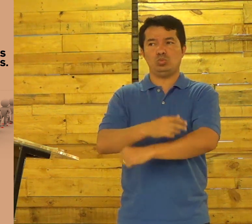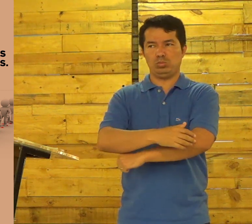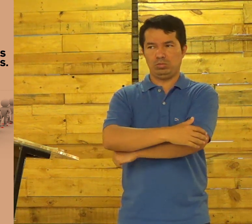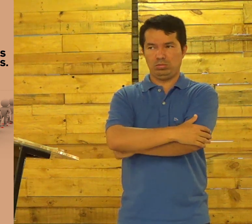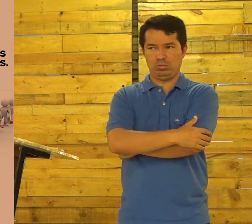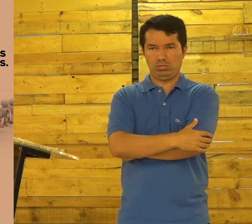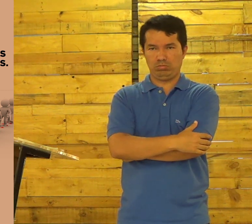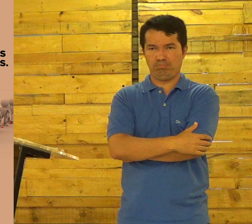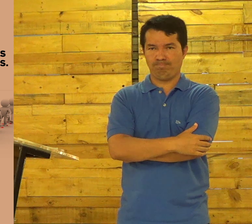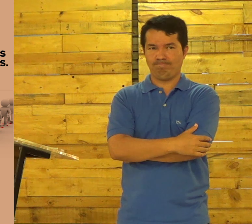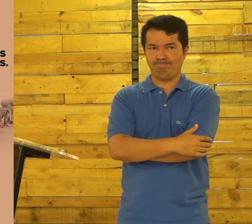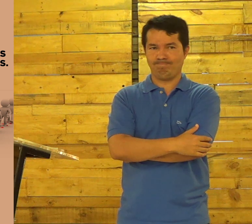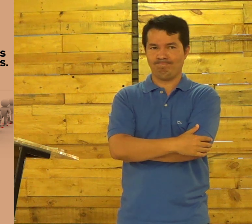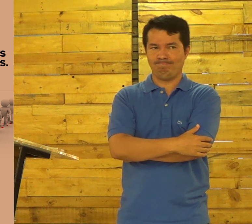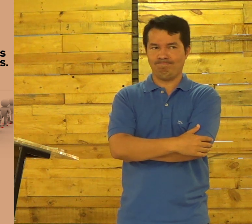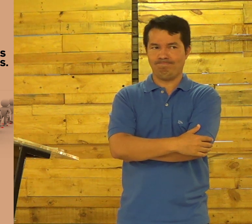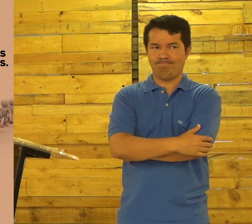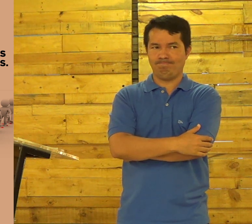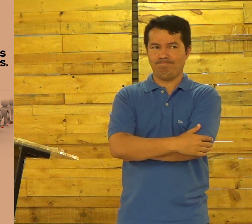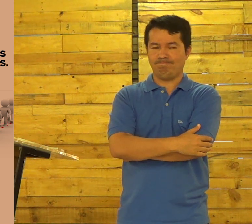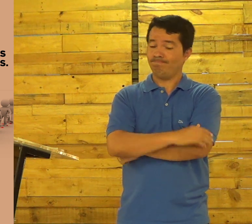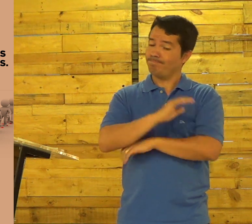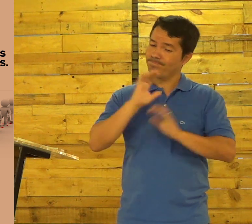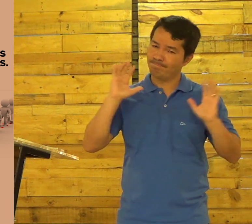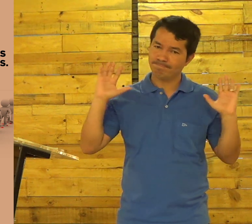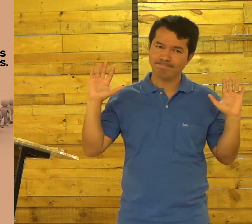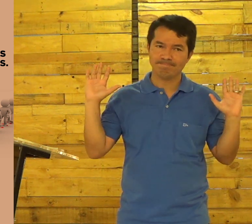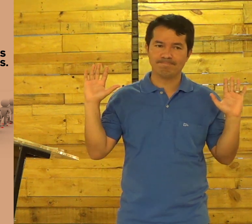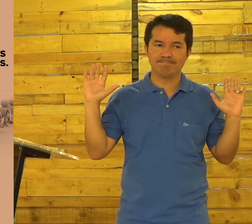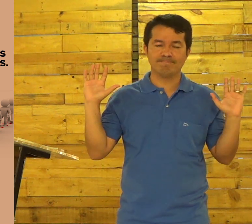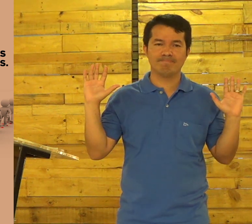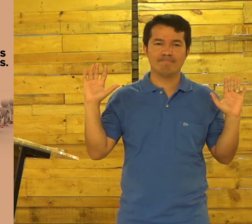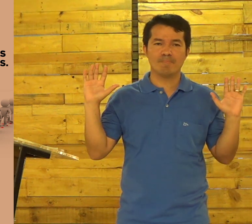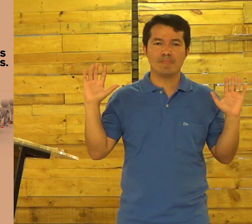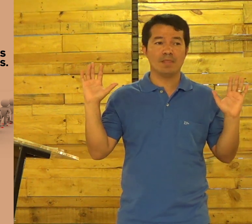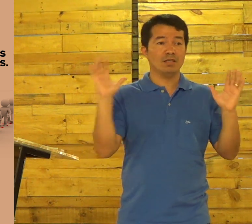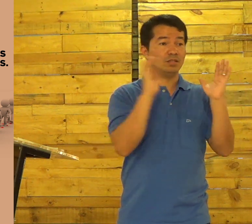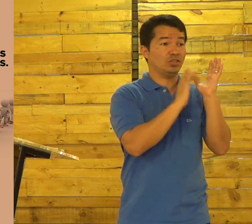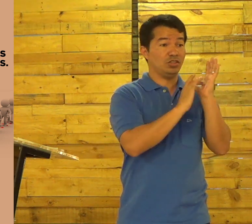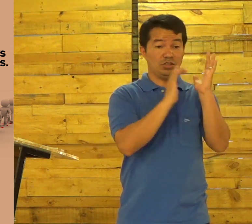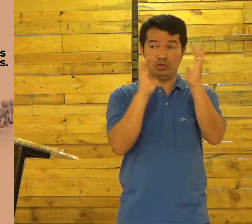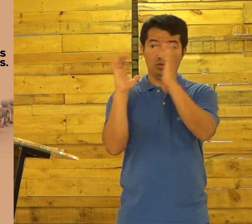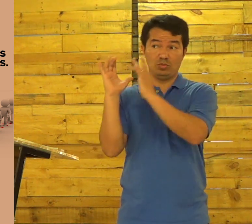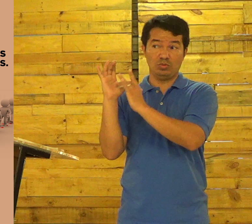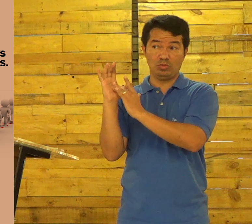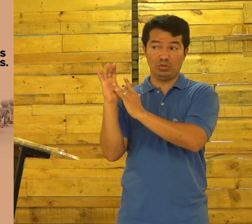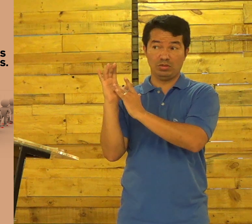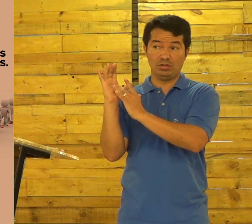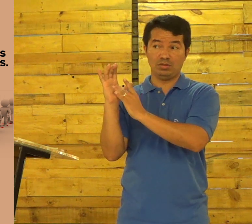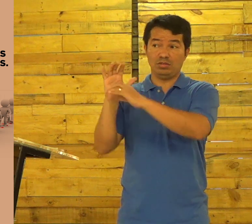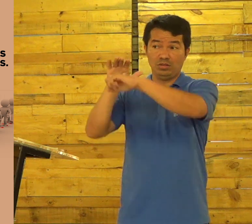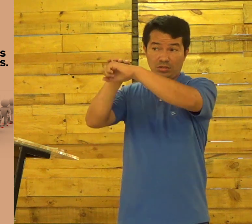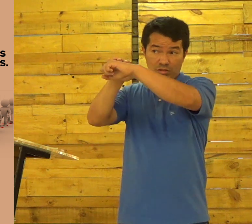sua influência Está errada Você está Influenciando De forma errada Mas Jesus